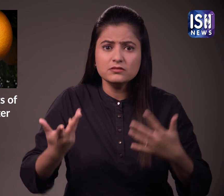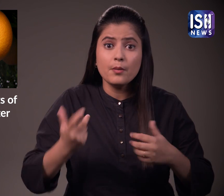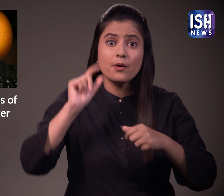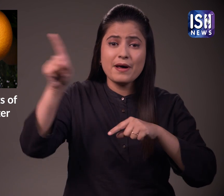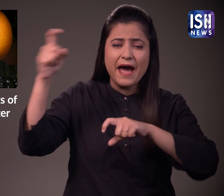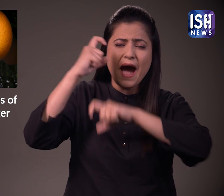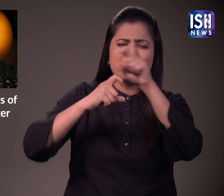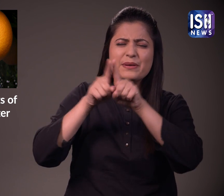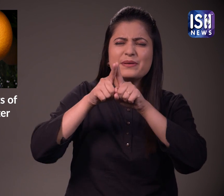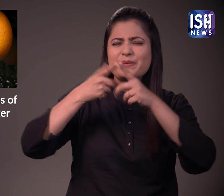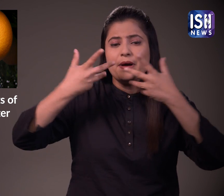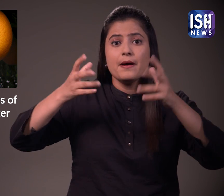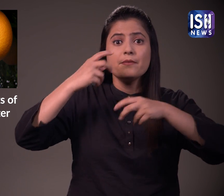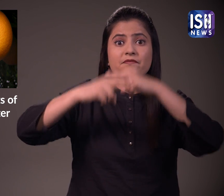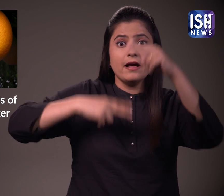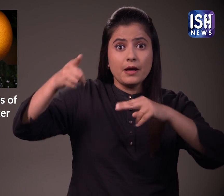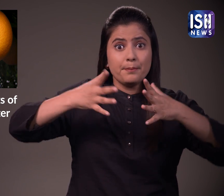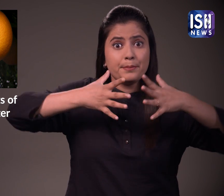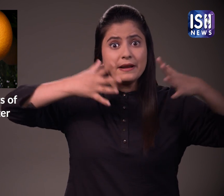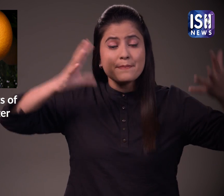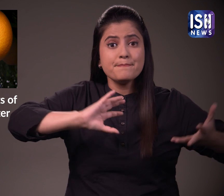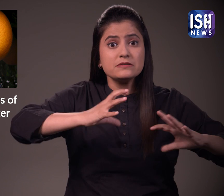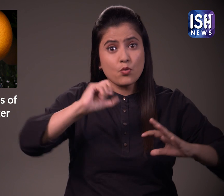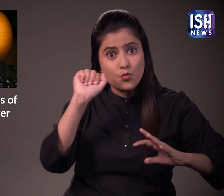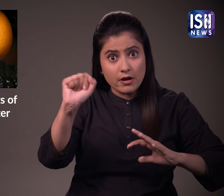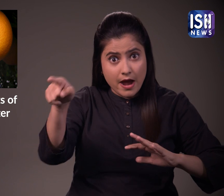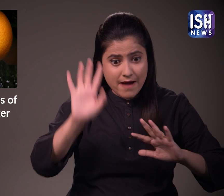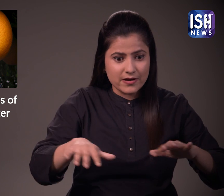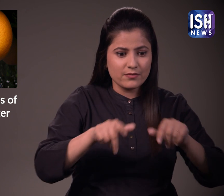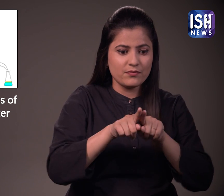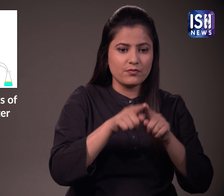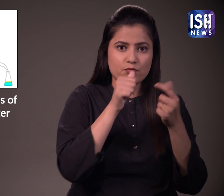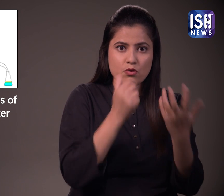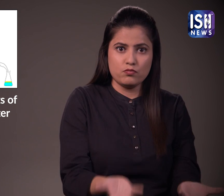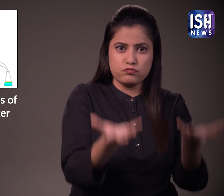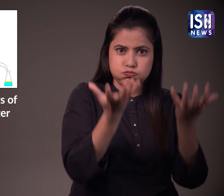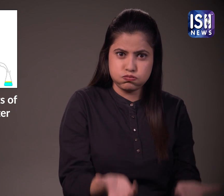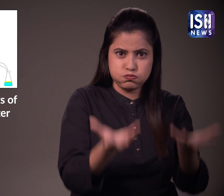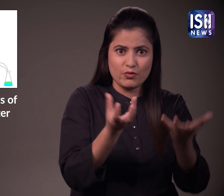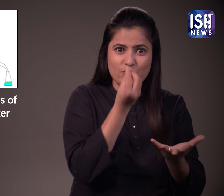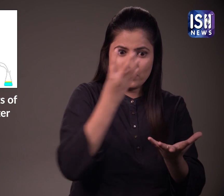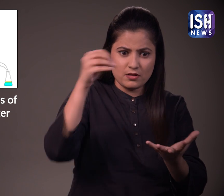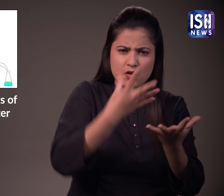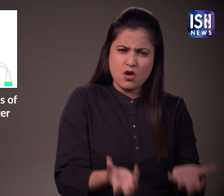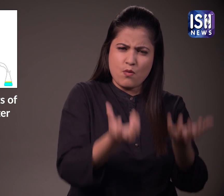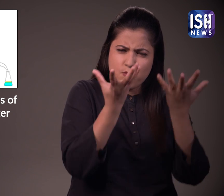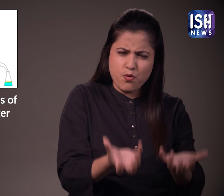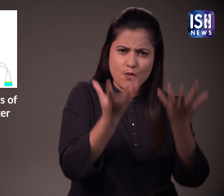शुद संत्रे के पूलों का पानी बनाने की पारंपरिक विदी में विशेश थांबे की उपकरण में